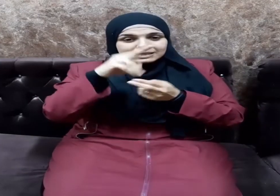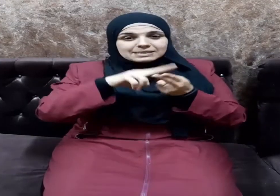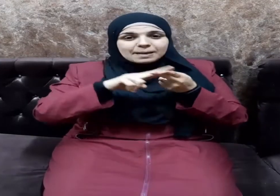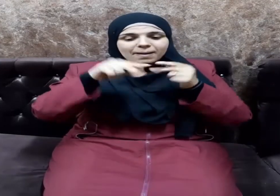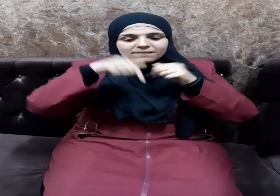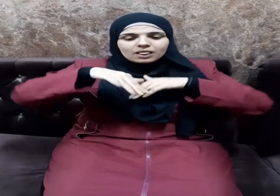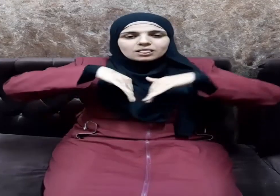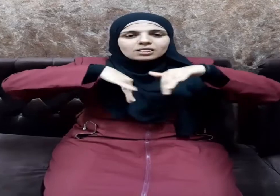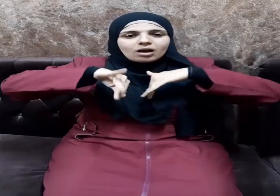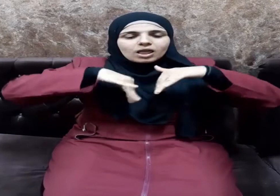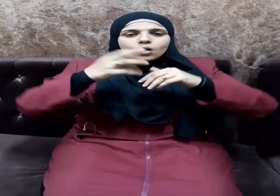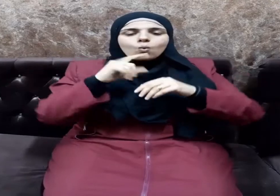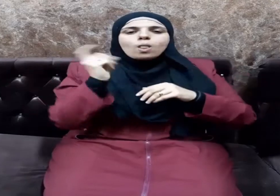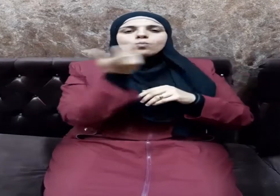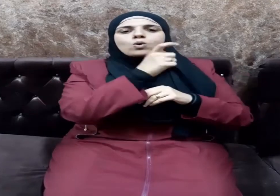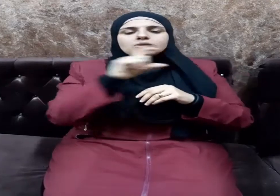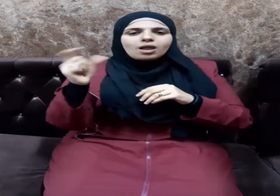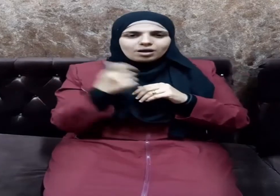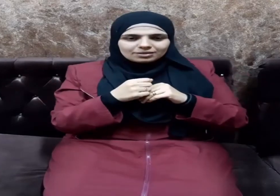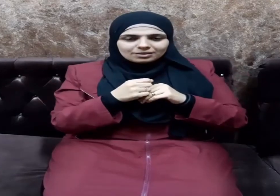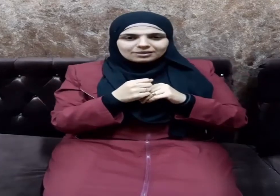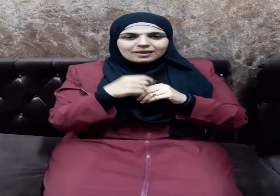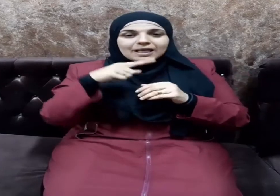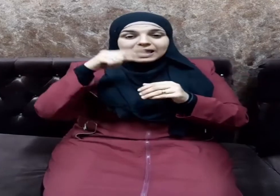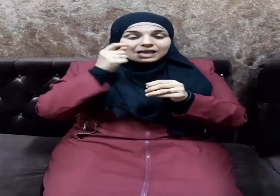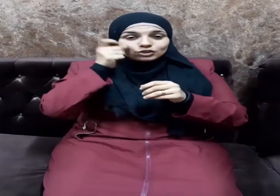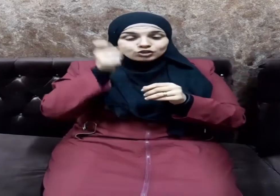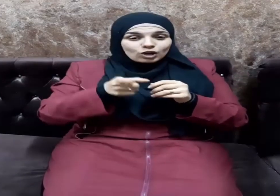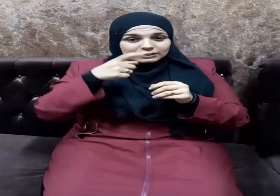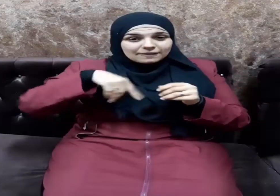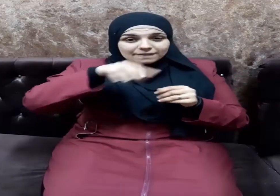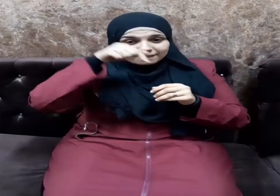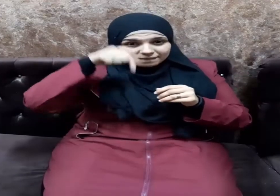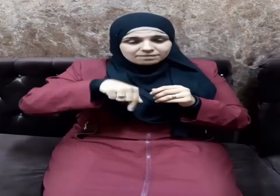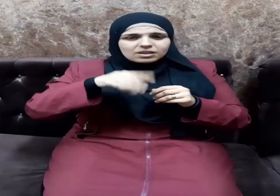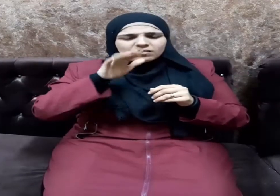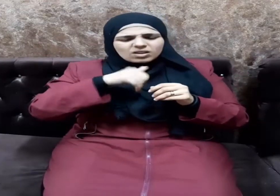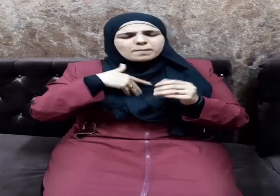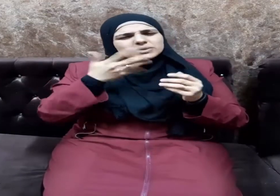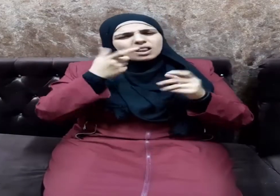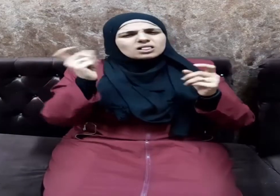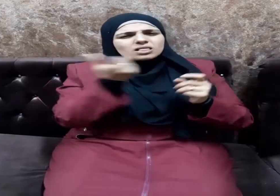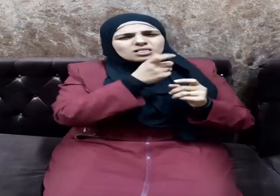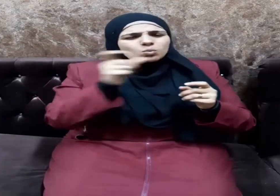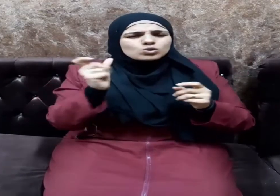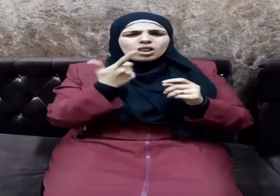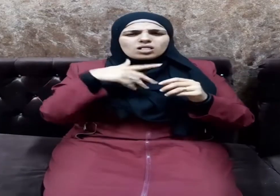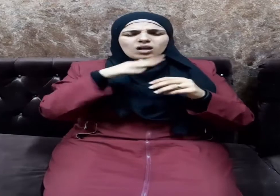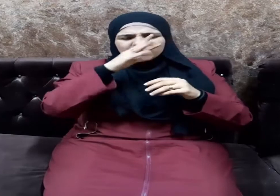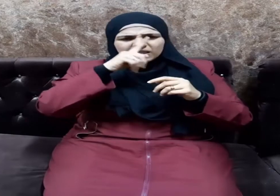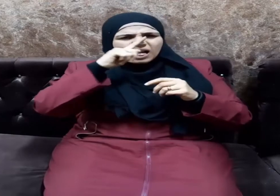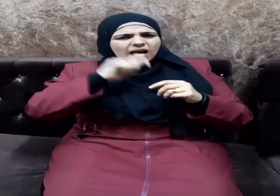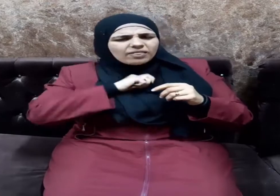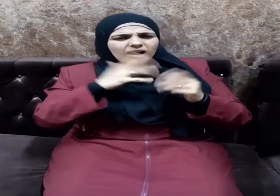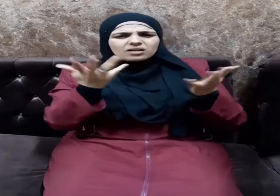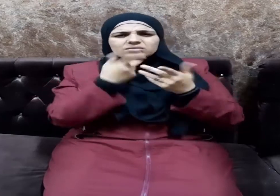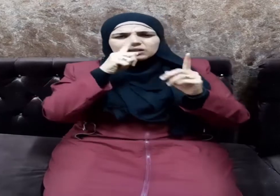الطرقات والمواصلات فالإنسان فيها قد يتعرض لأي أذن يقع عليه من